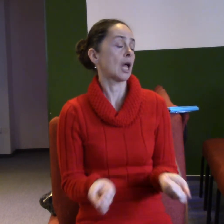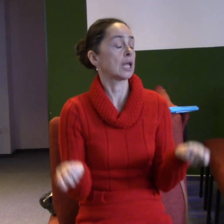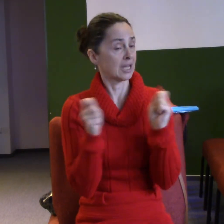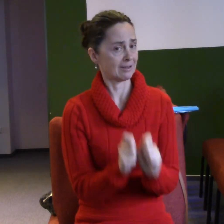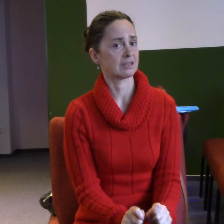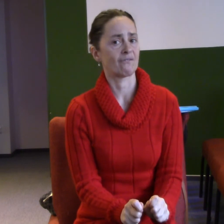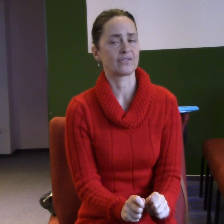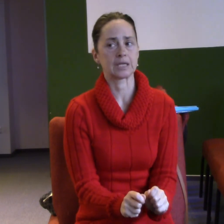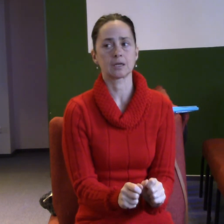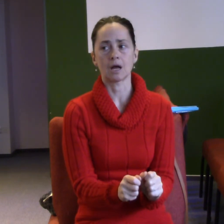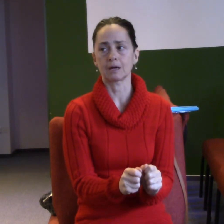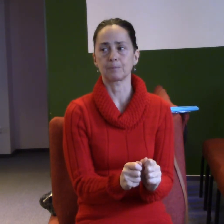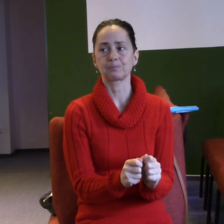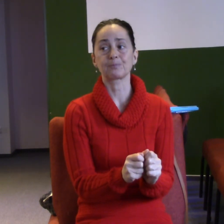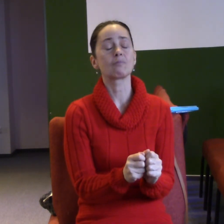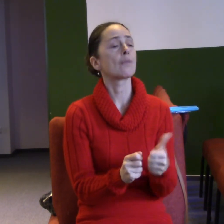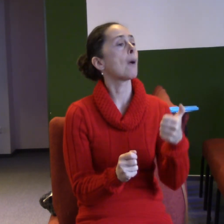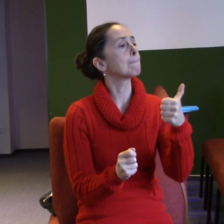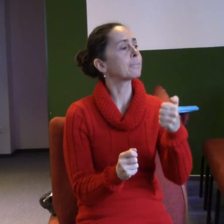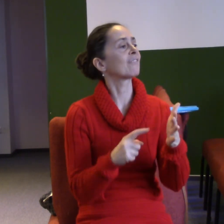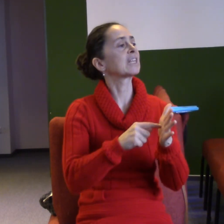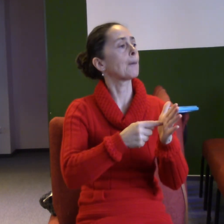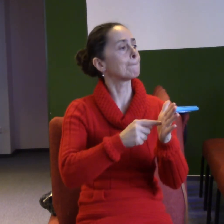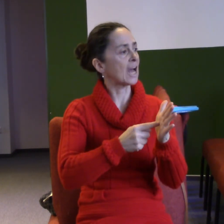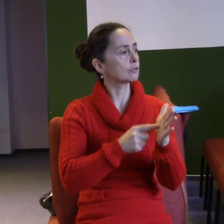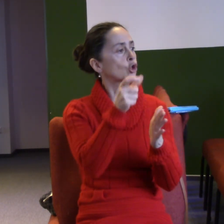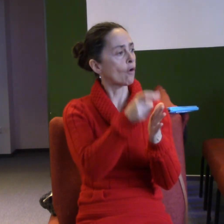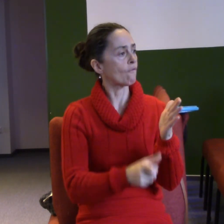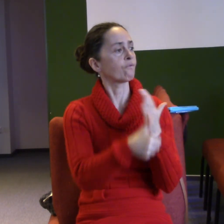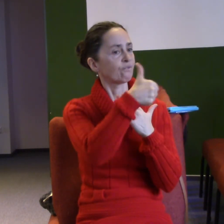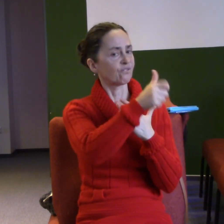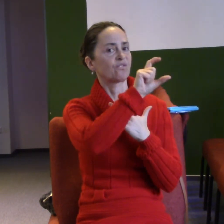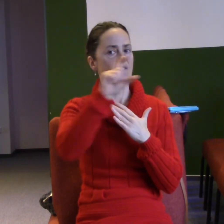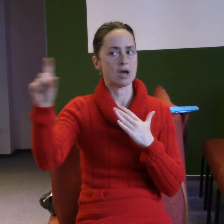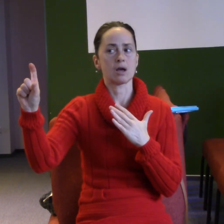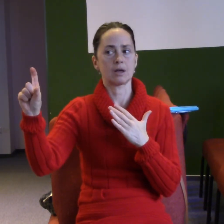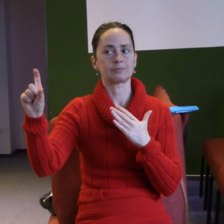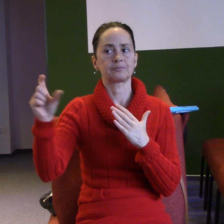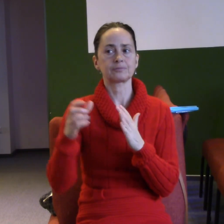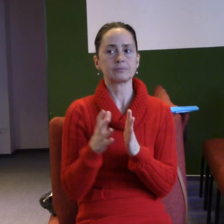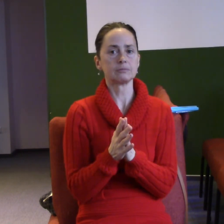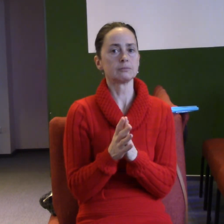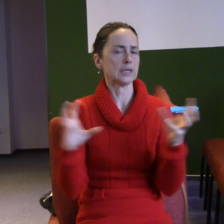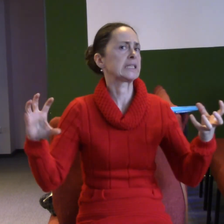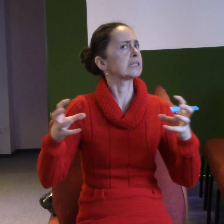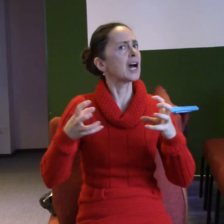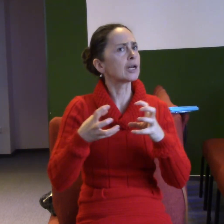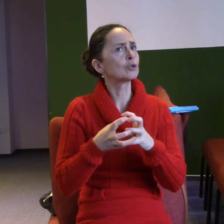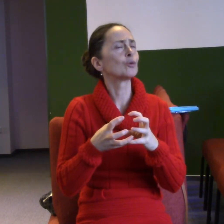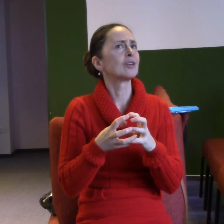které je napsáno v 1. Petrově, hned v 1. kapitole. A ono nádherně jakoby zhrnuje všechno to, co jsem